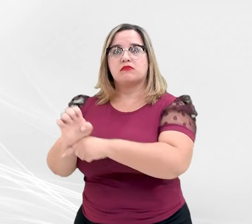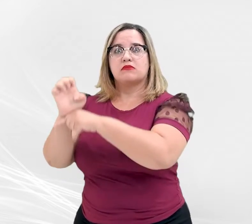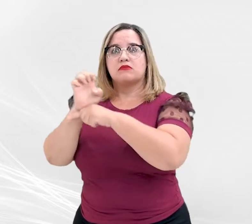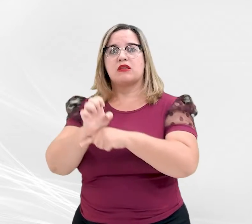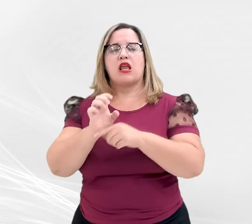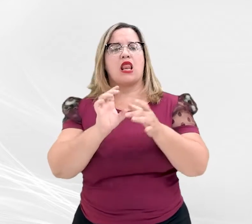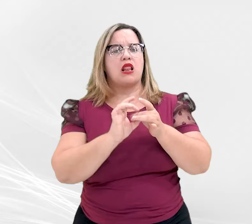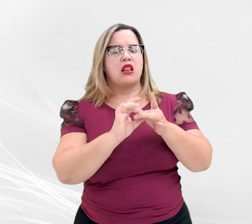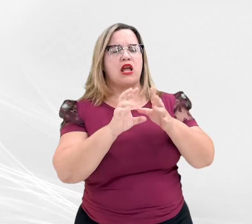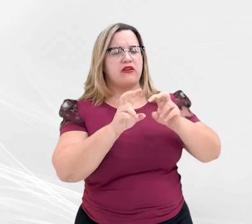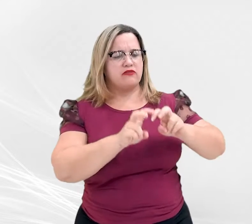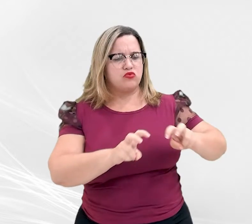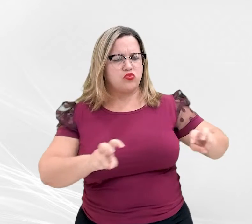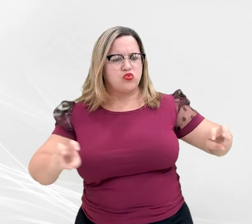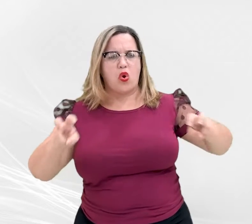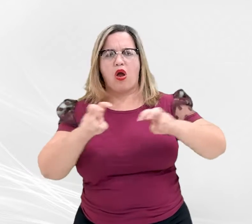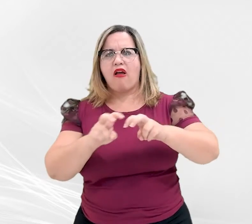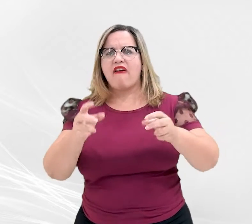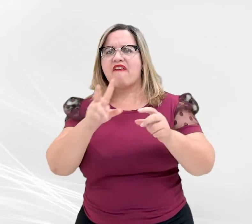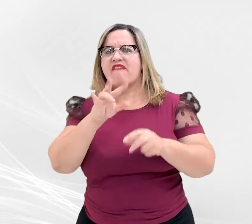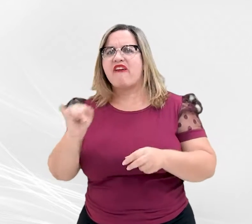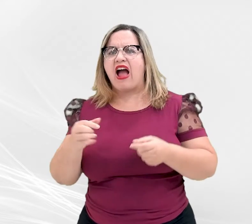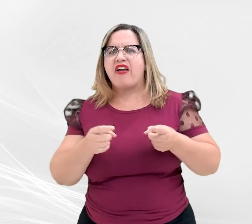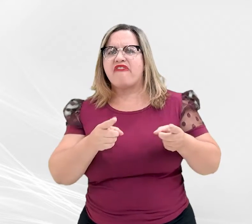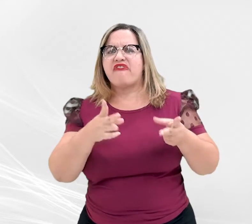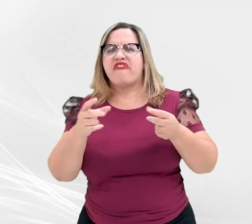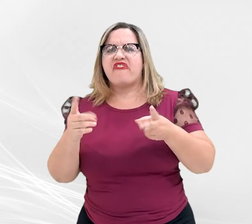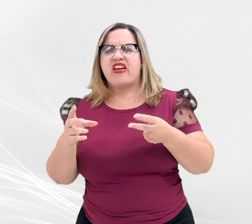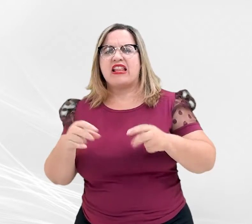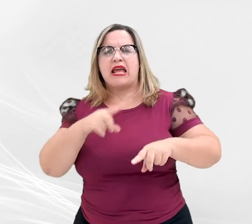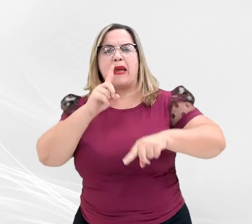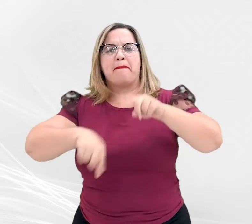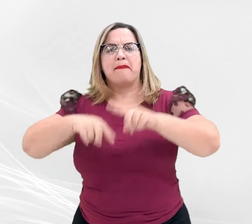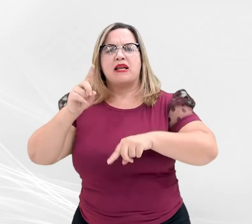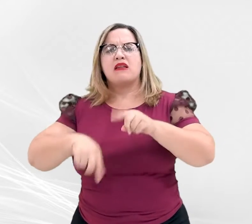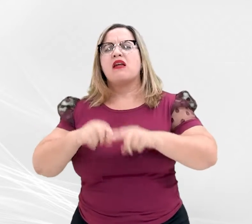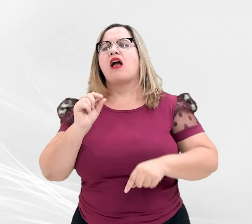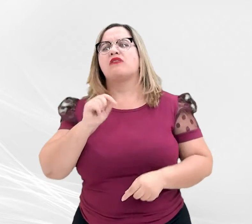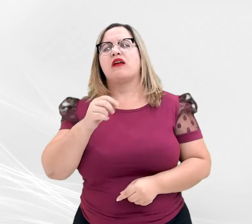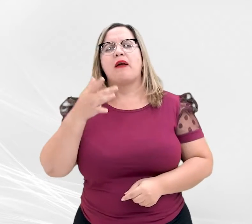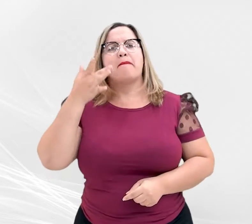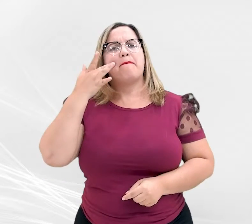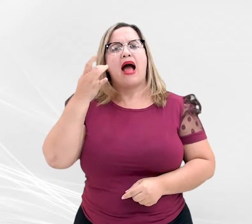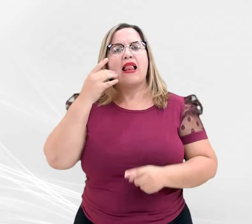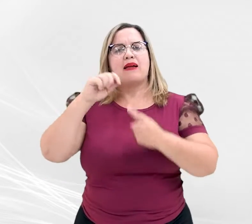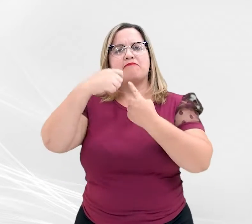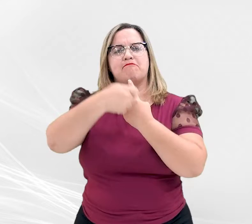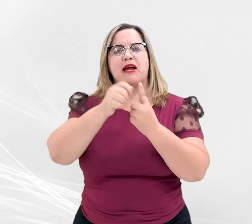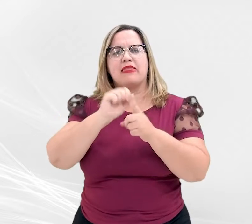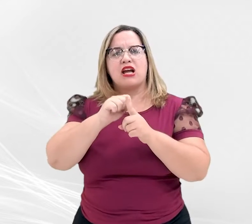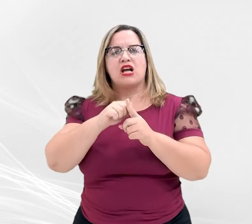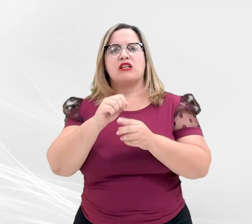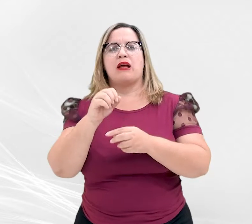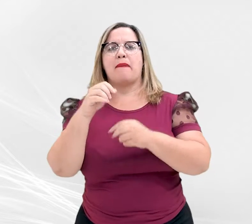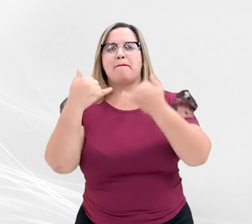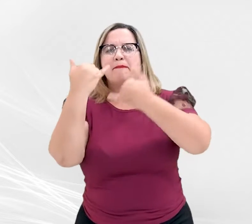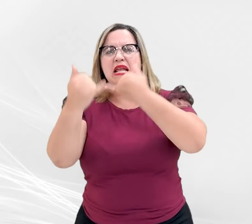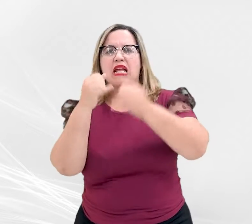comercializarão os seguintes produtos. balas de banana, fantoches, tapetes de crochê, puxa